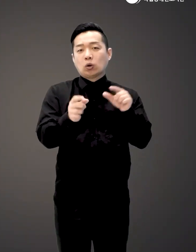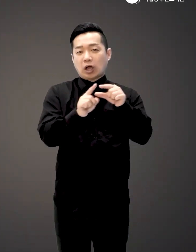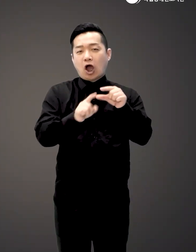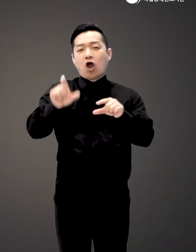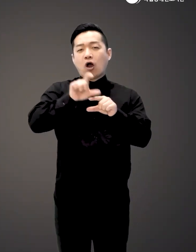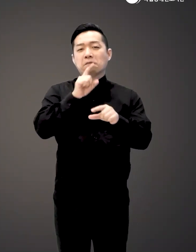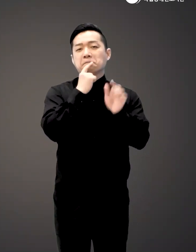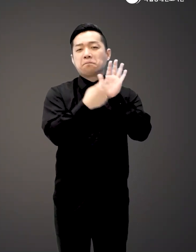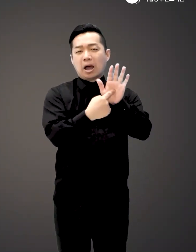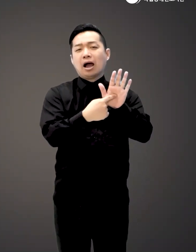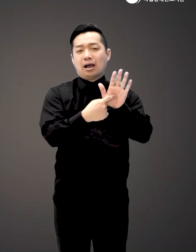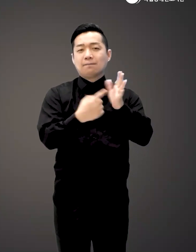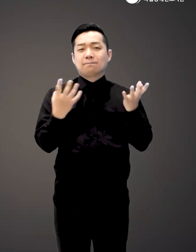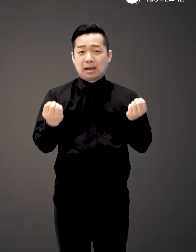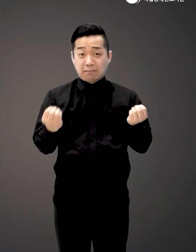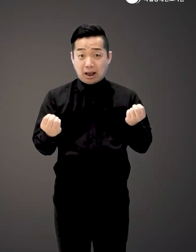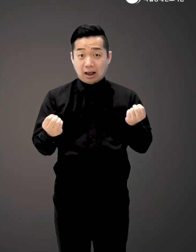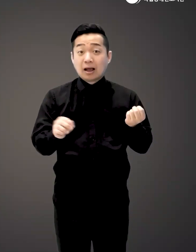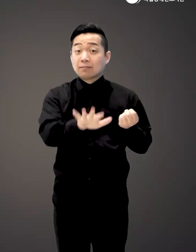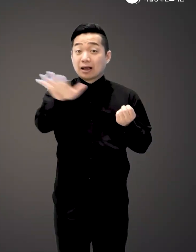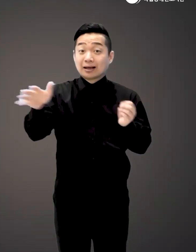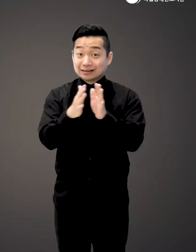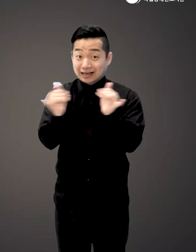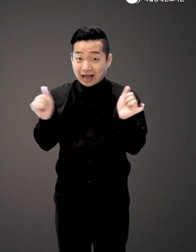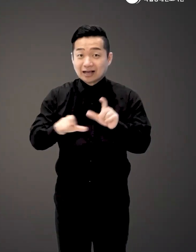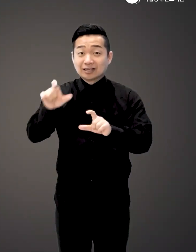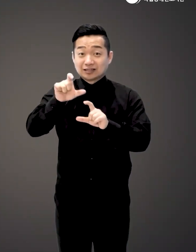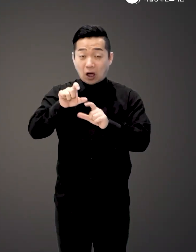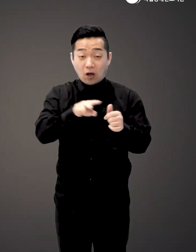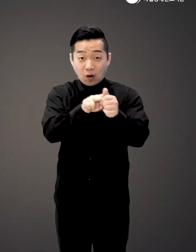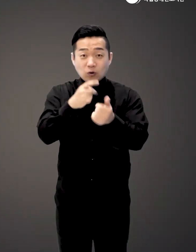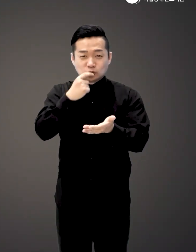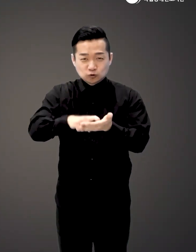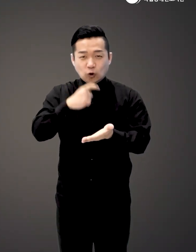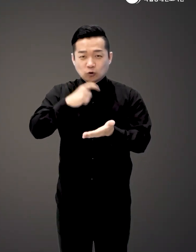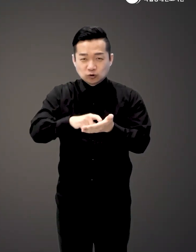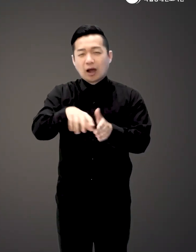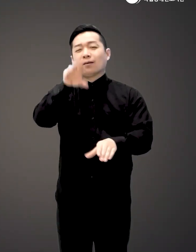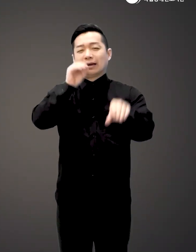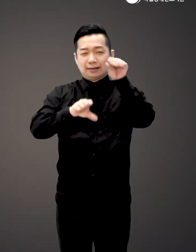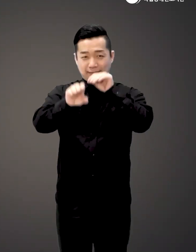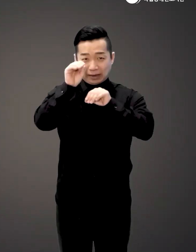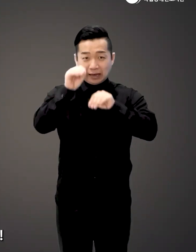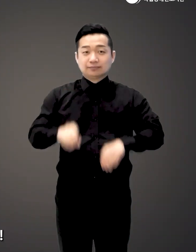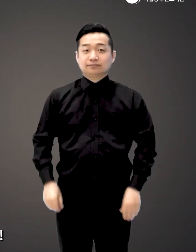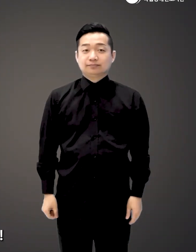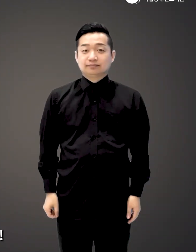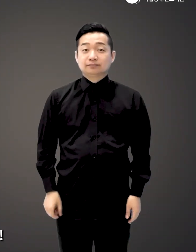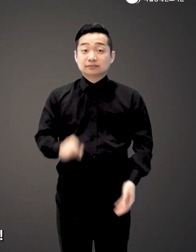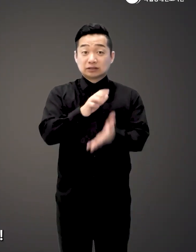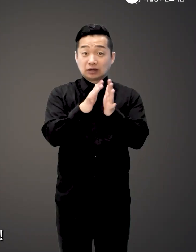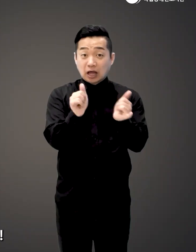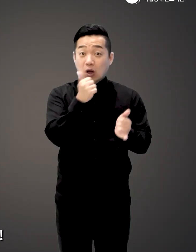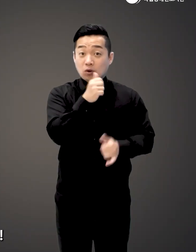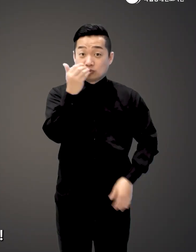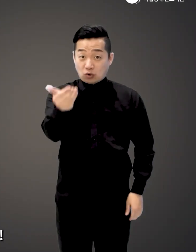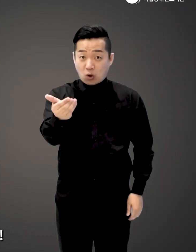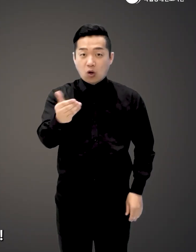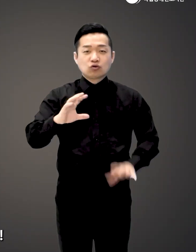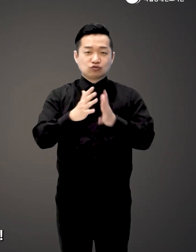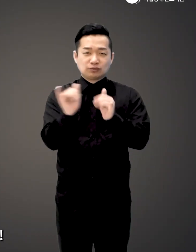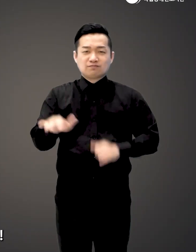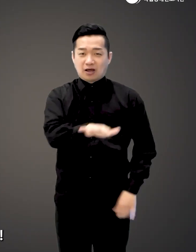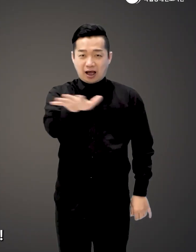자주 사용합니다 그 덕에 많은 사람들은 더 쉽게 정보를 습득할 수 있었죠 저자가 직접